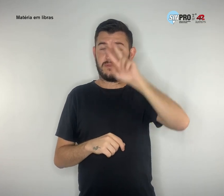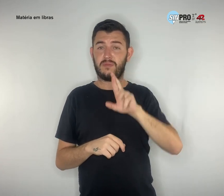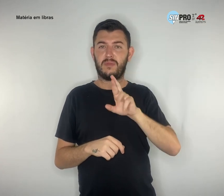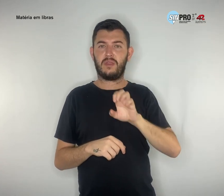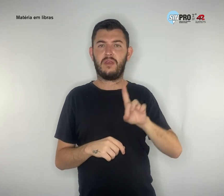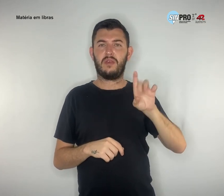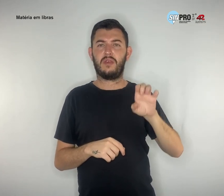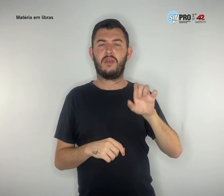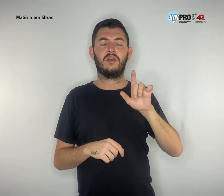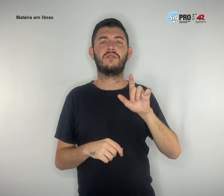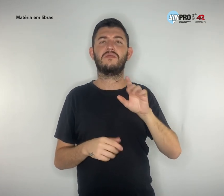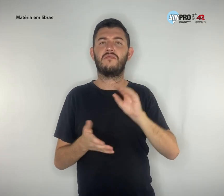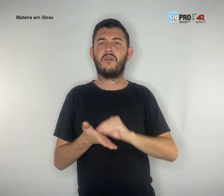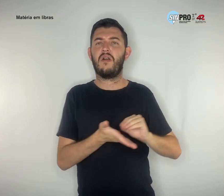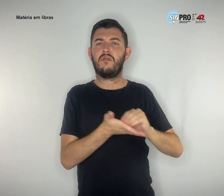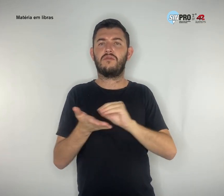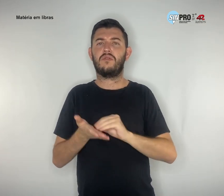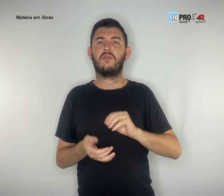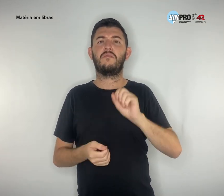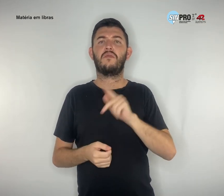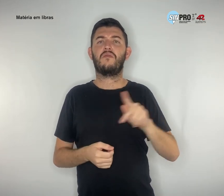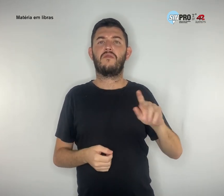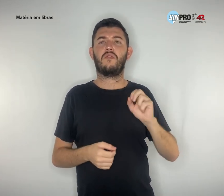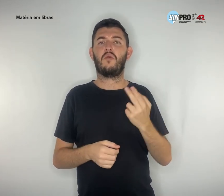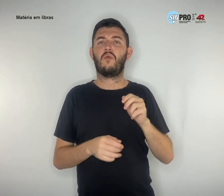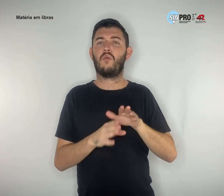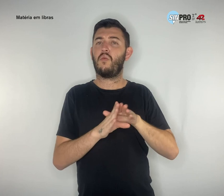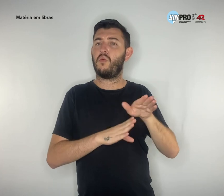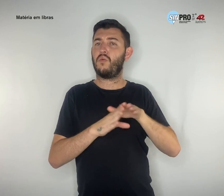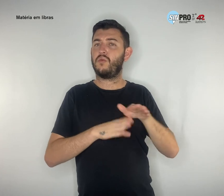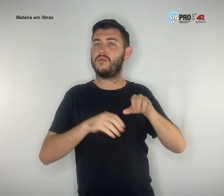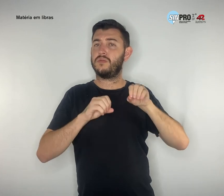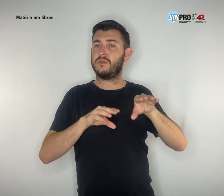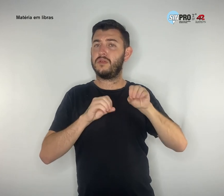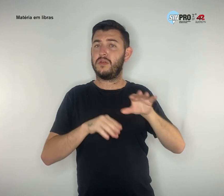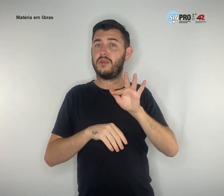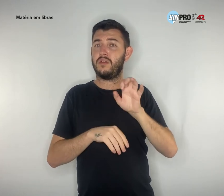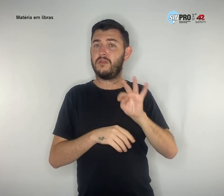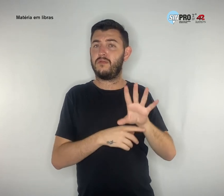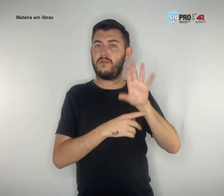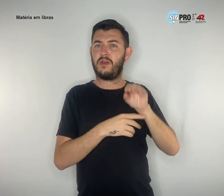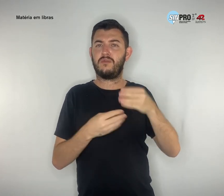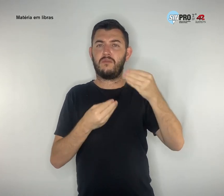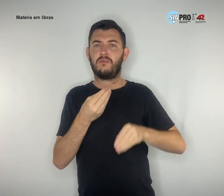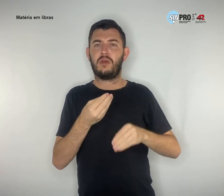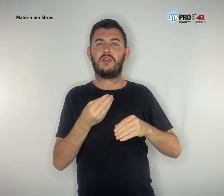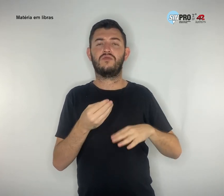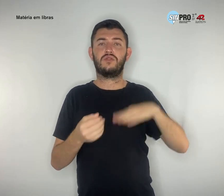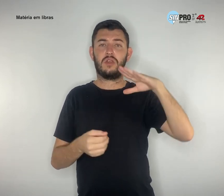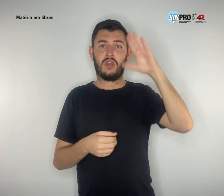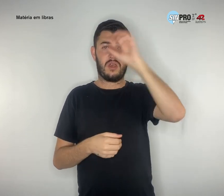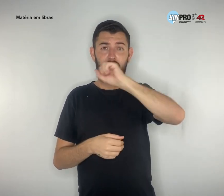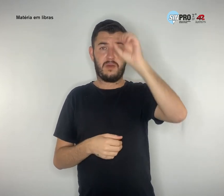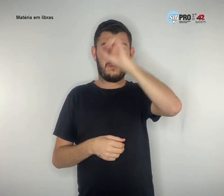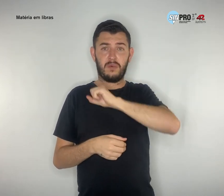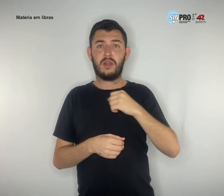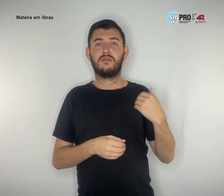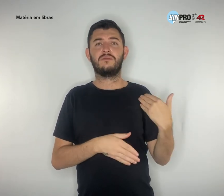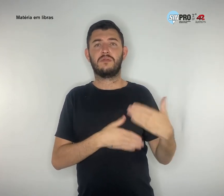e orientadores educacionais. Fato que prejudica o aprendizado. Hoje, na rede